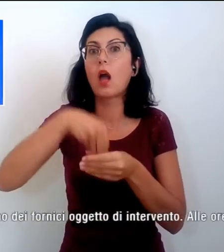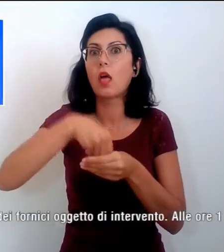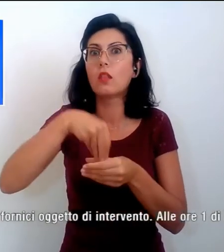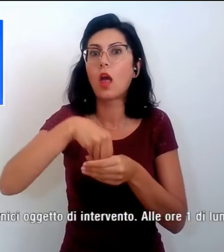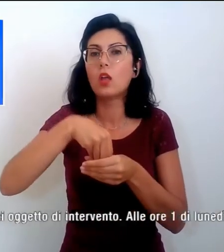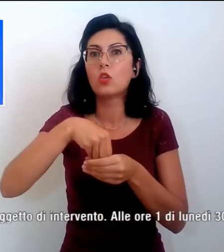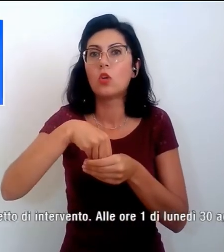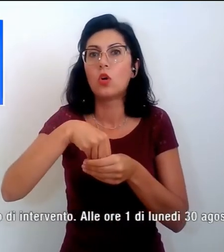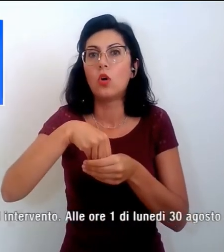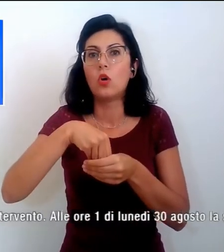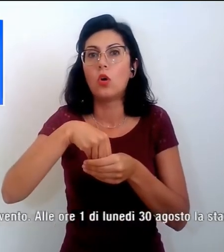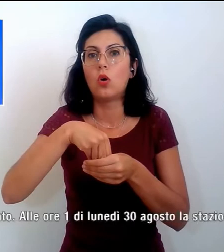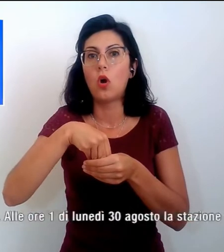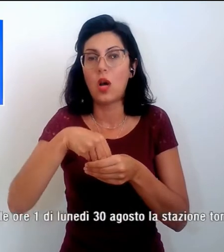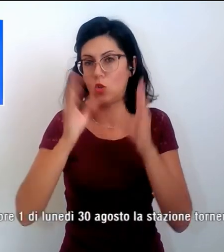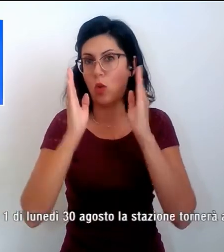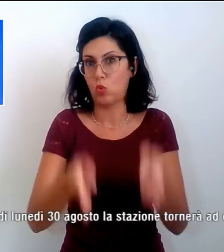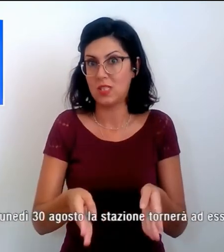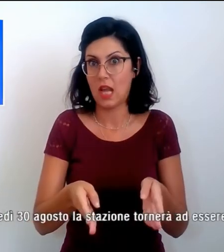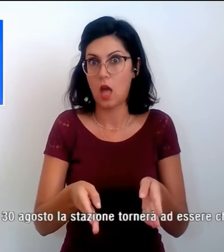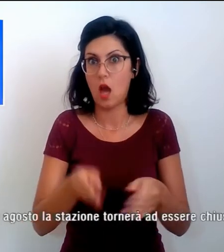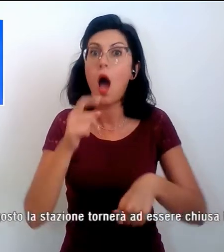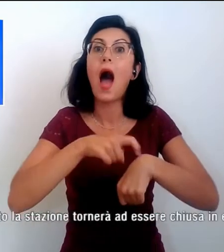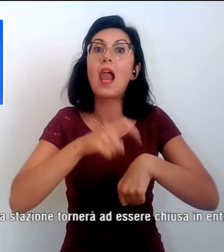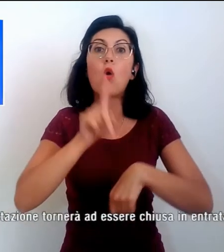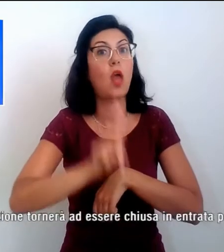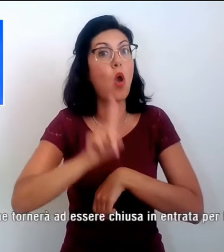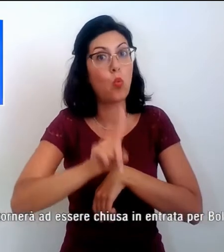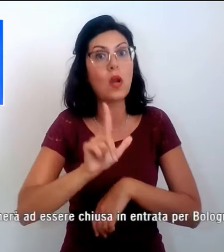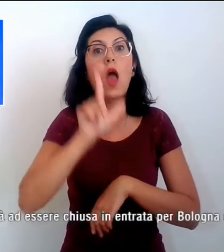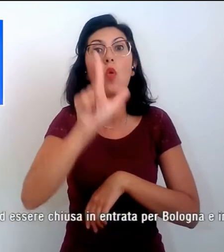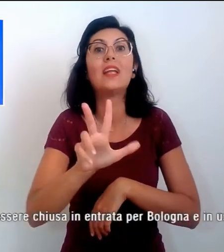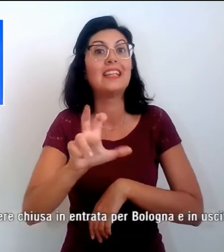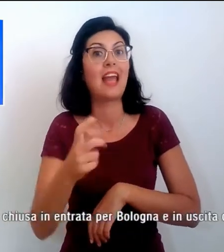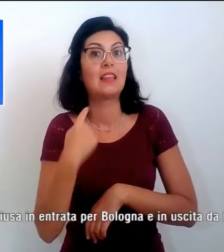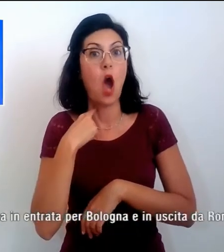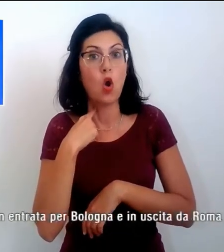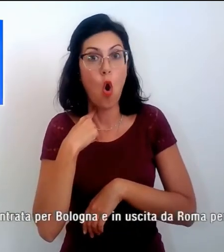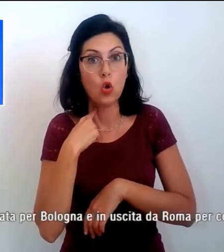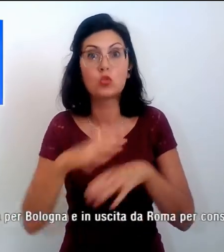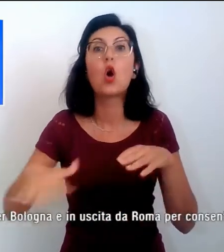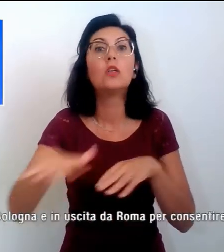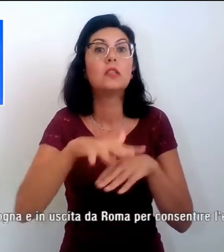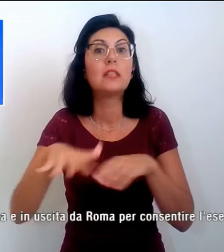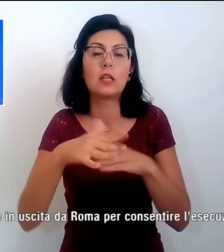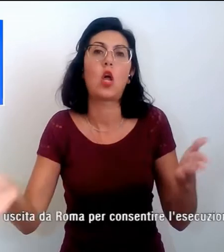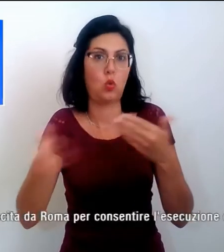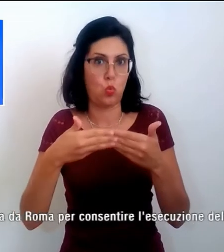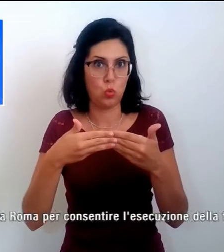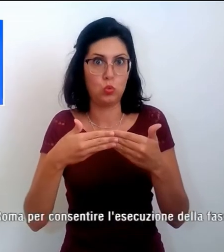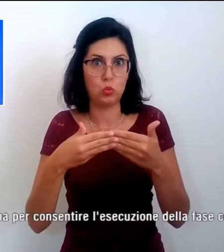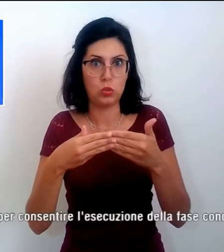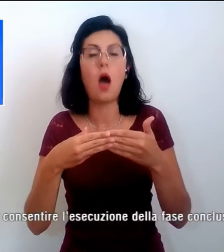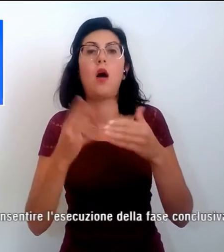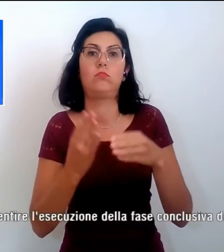'autostrada. Alle ore 1 di lunedì 30 agosto la stazione tornerà ad essere chiusa, in entrata per